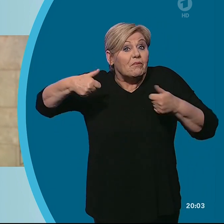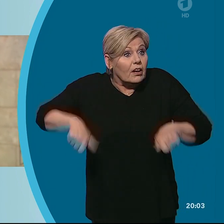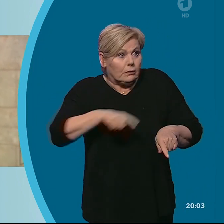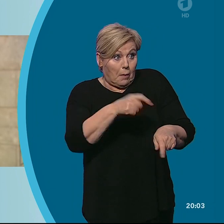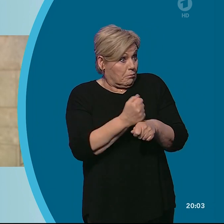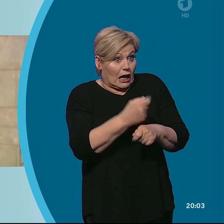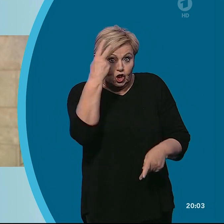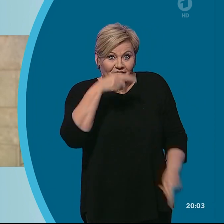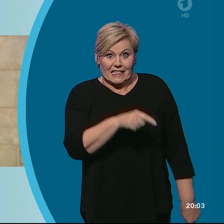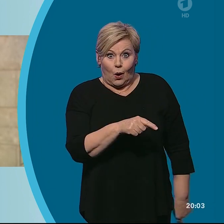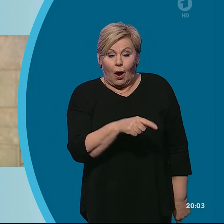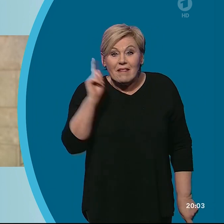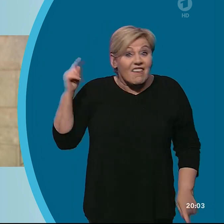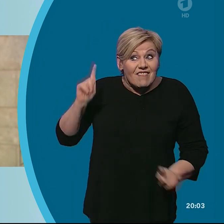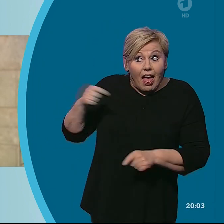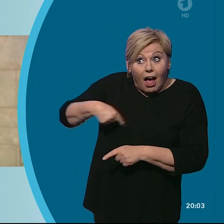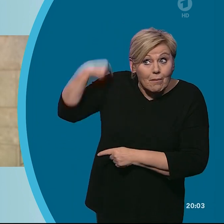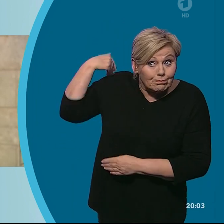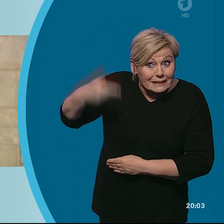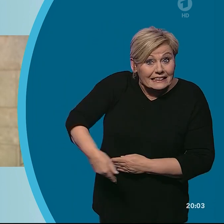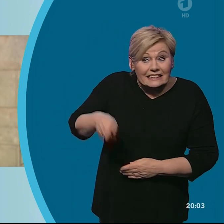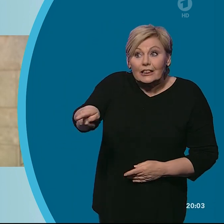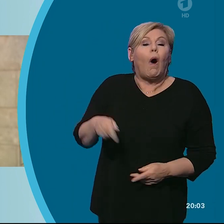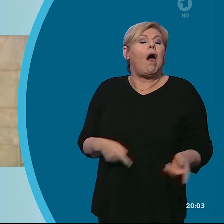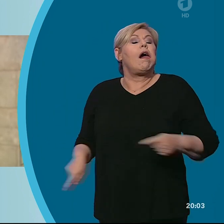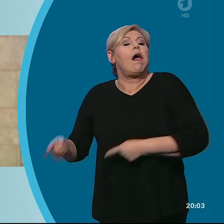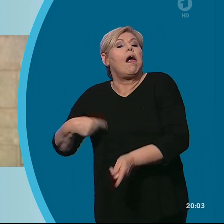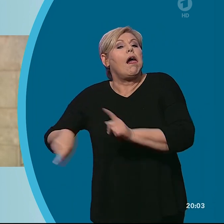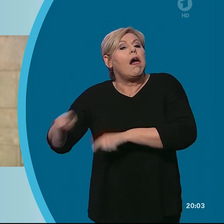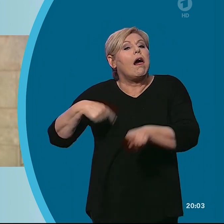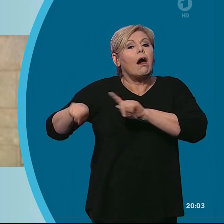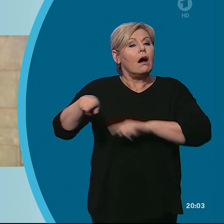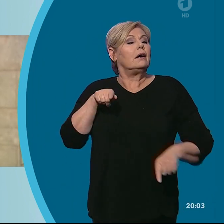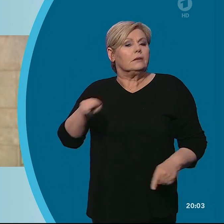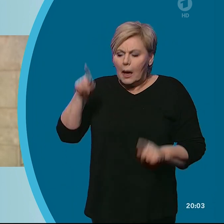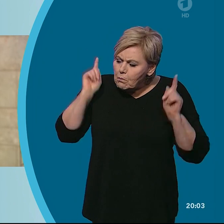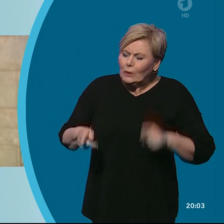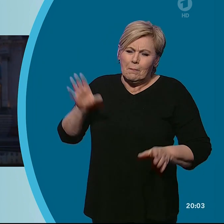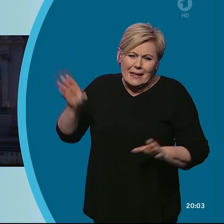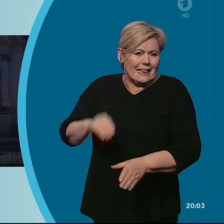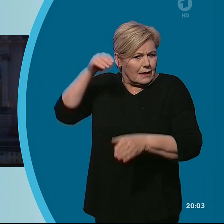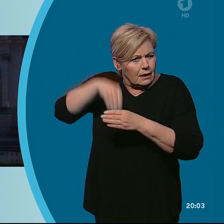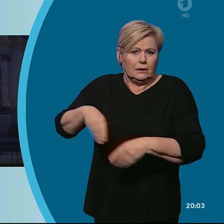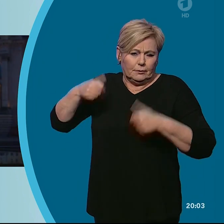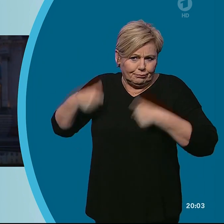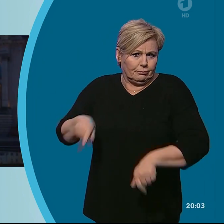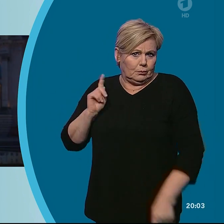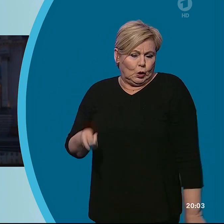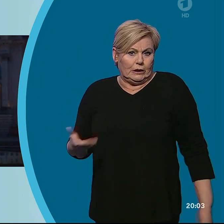Nur diejenigen, die sich bislang, ich sag jetzt mal, dran vorbeimogeln, die müssen mit dabei sein. Eigentlich sollte es einen